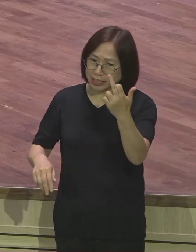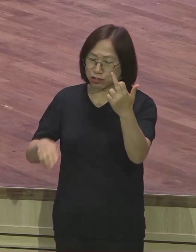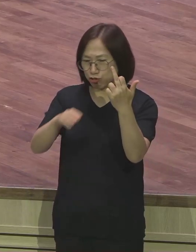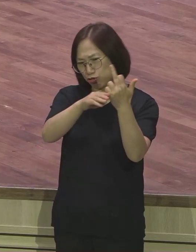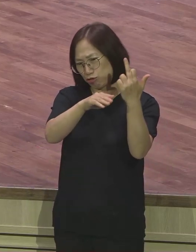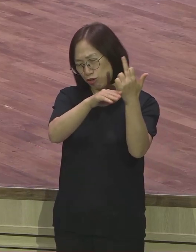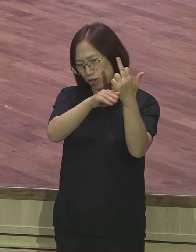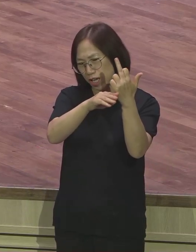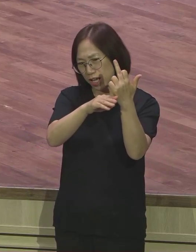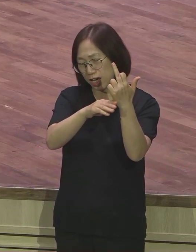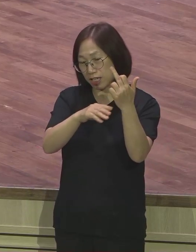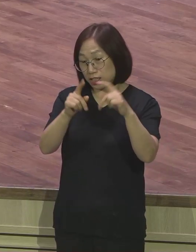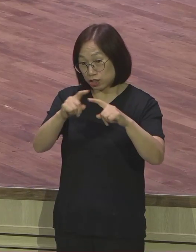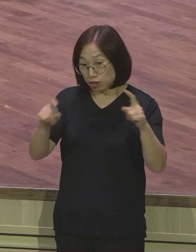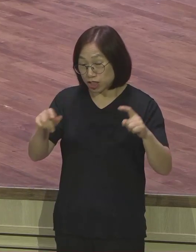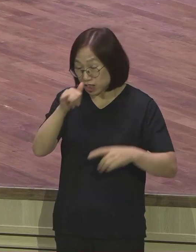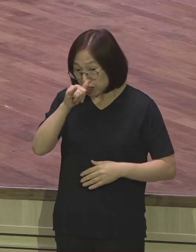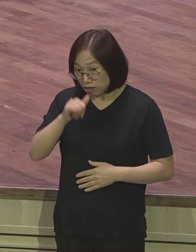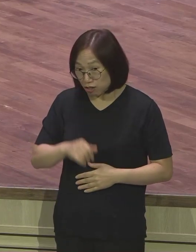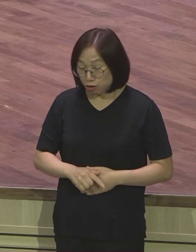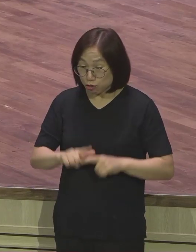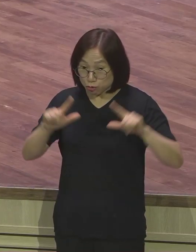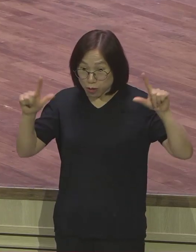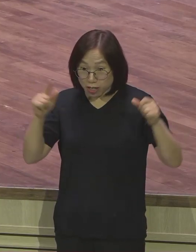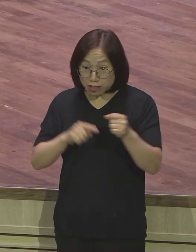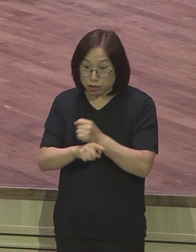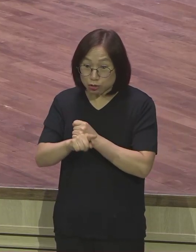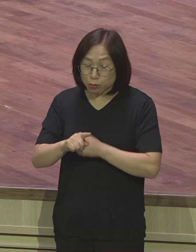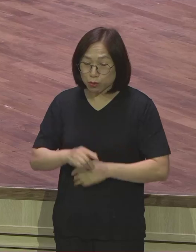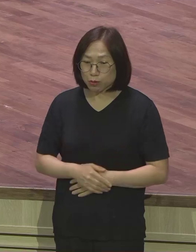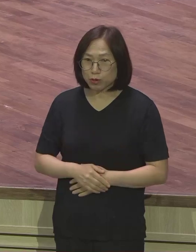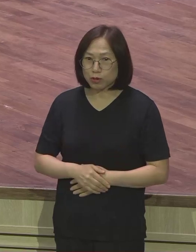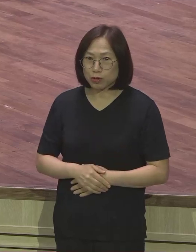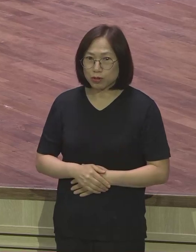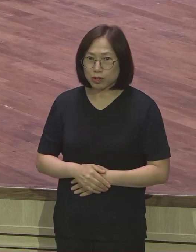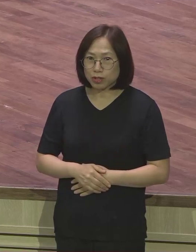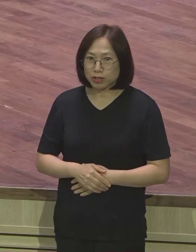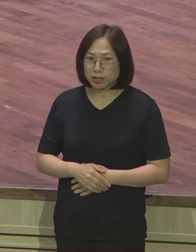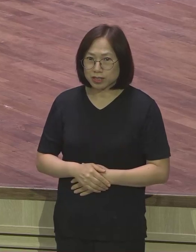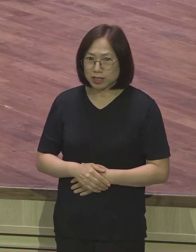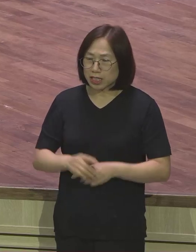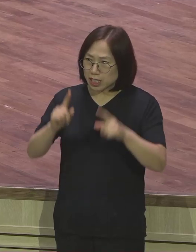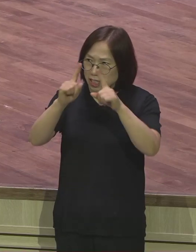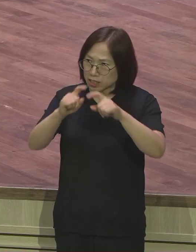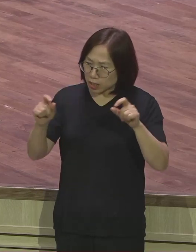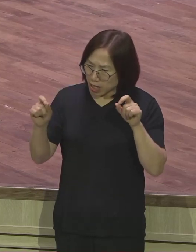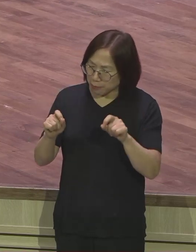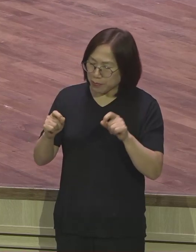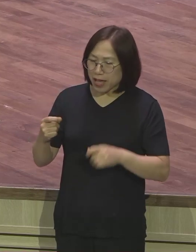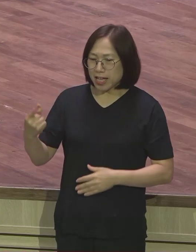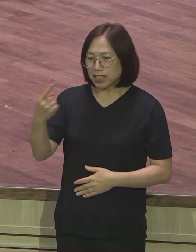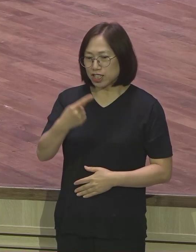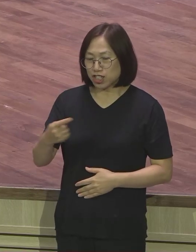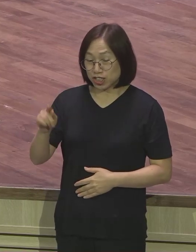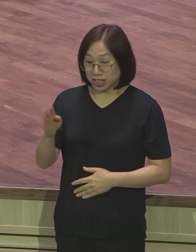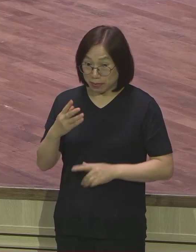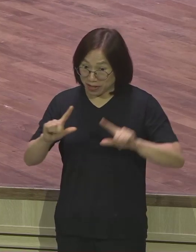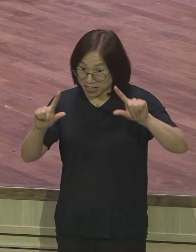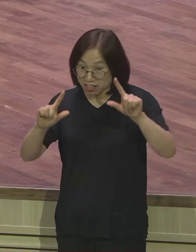그 절이 왜 유명하냐 그 절 앞에 무려 1400년 된 은행나무가 있습니다. 얼마나 크고